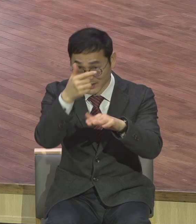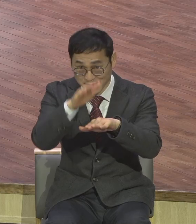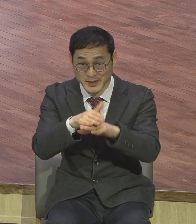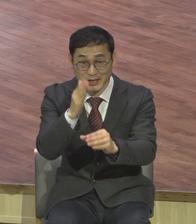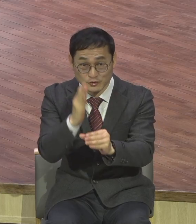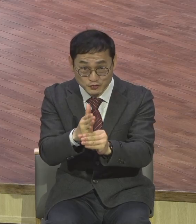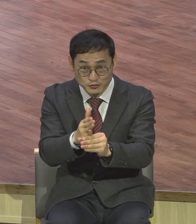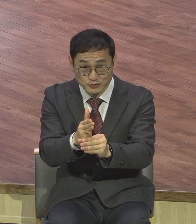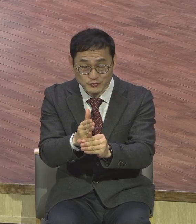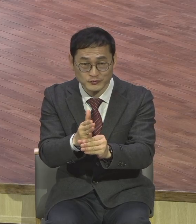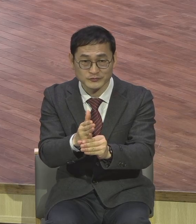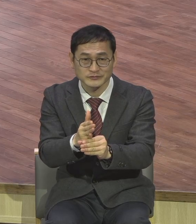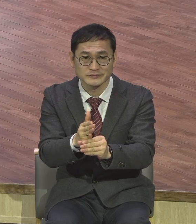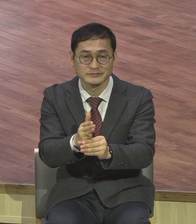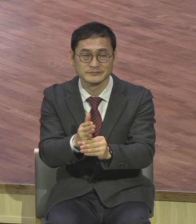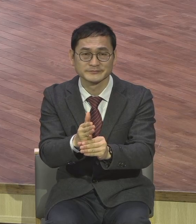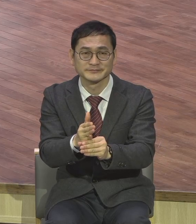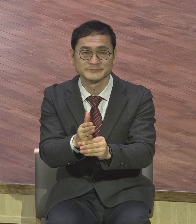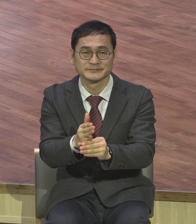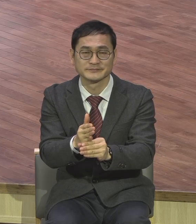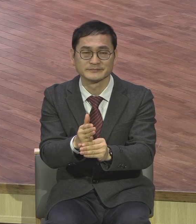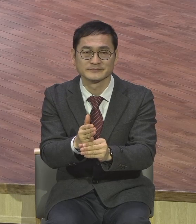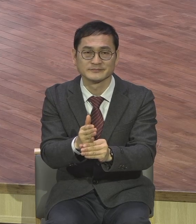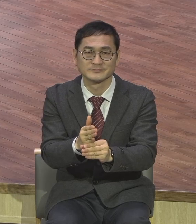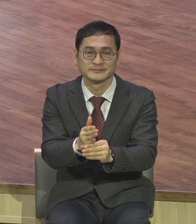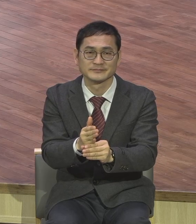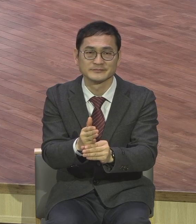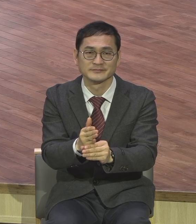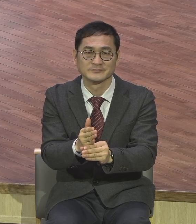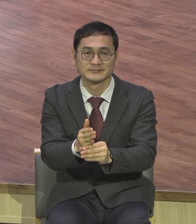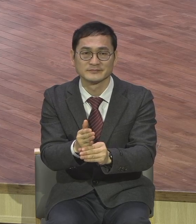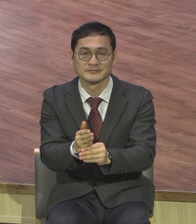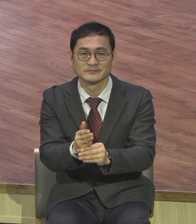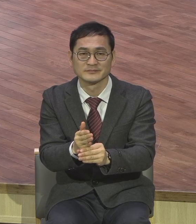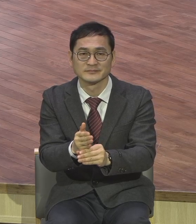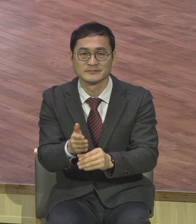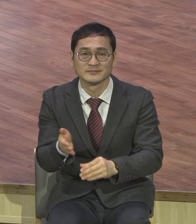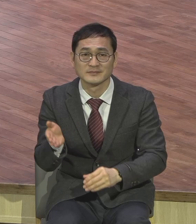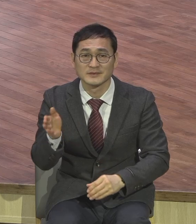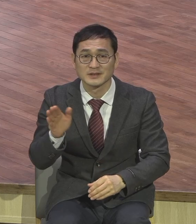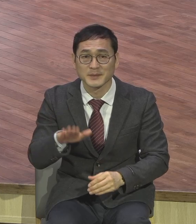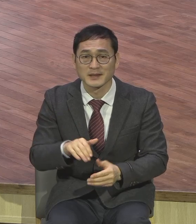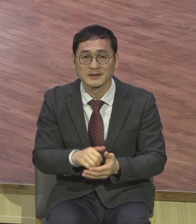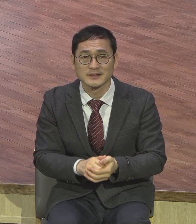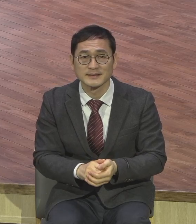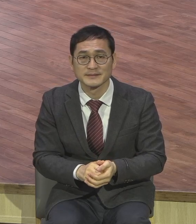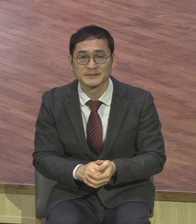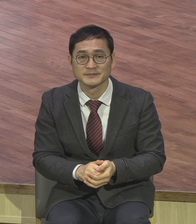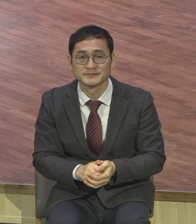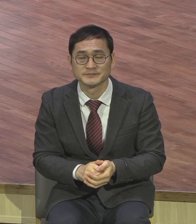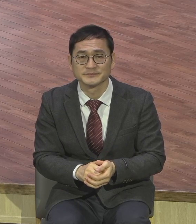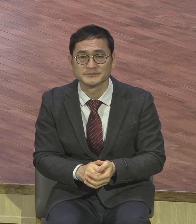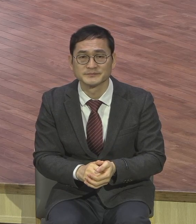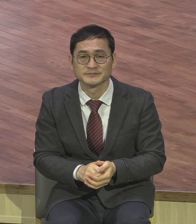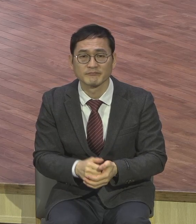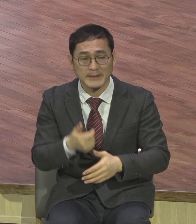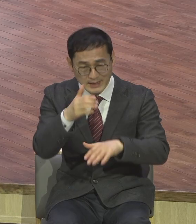참석하는 그런 우리 성도들을 파악을 해서 제게 보고를 하는데